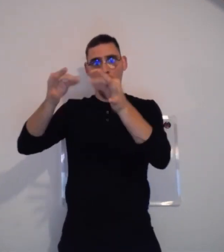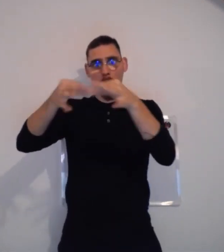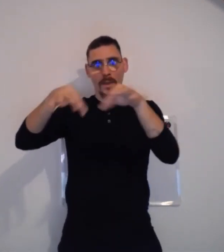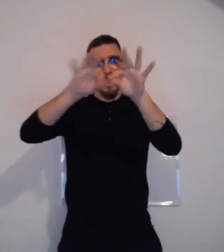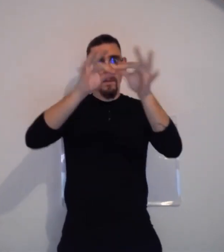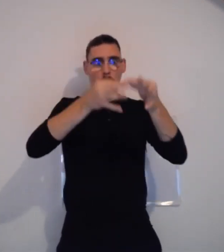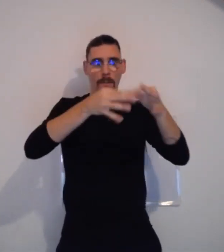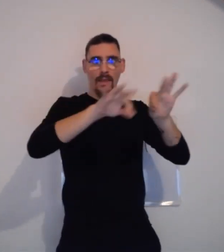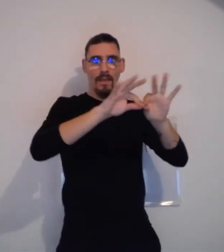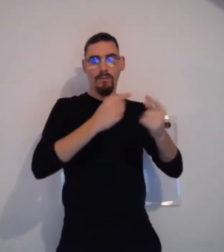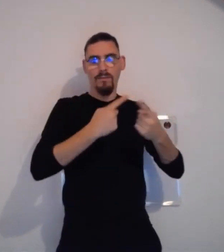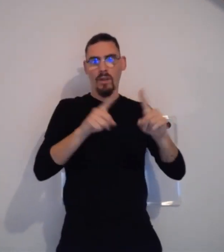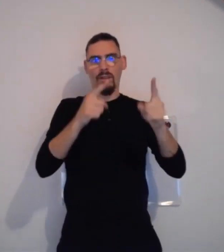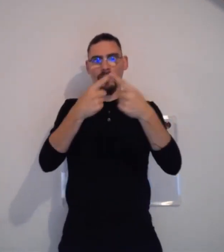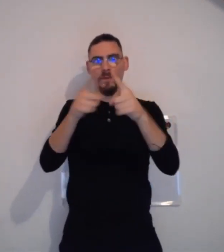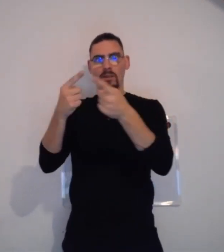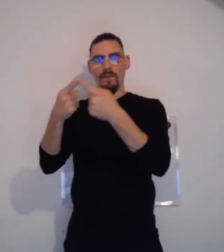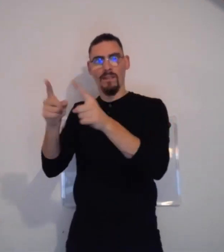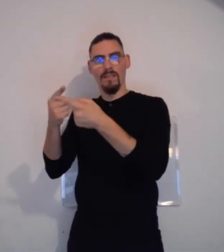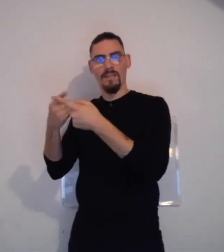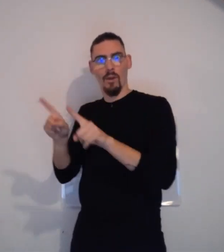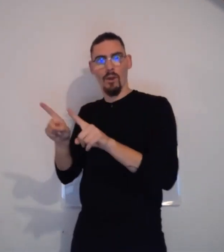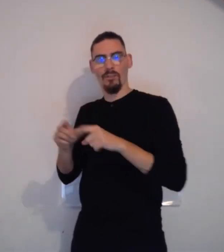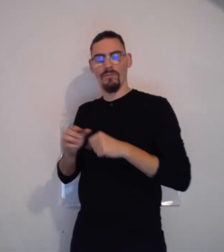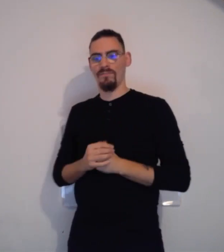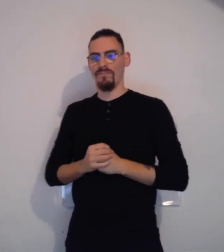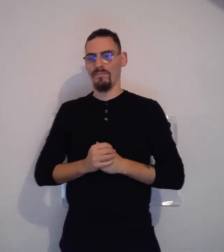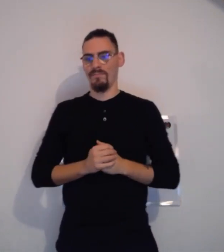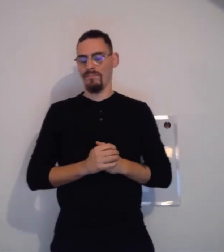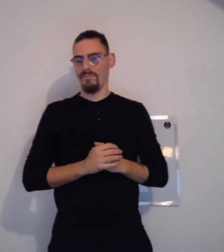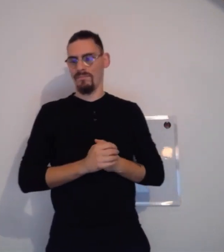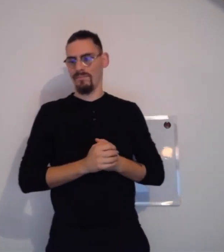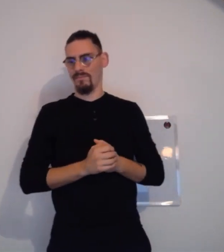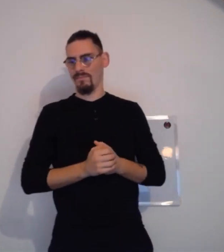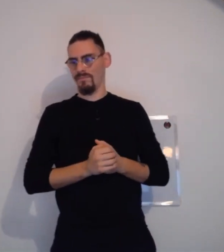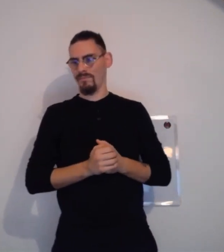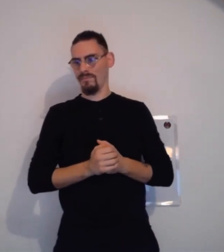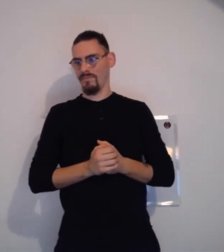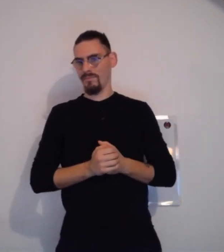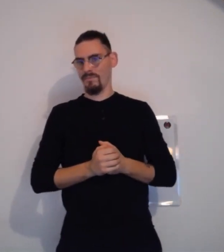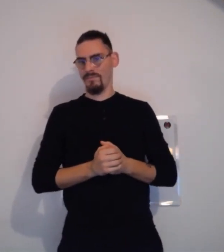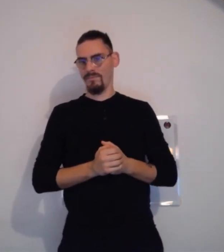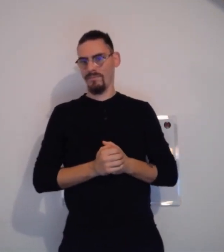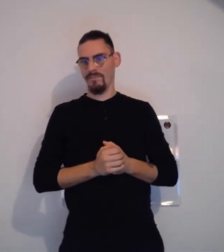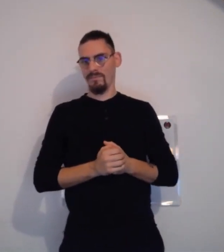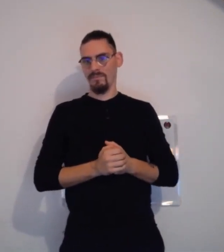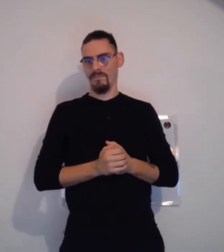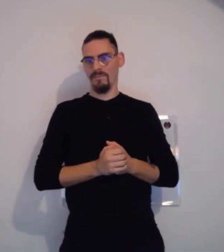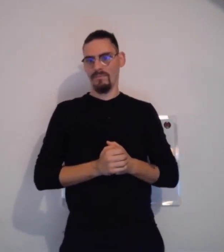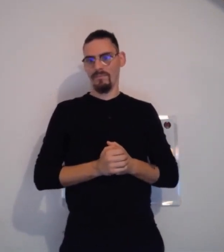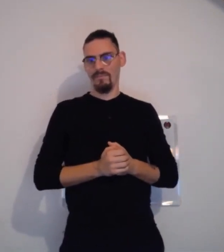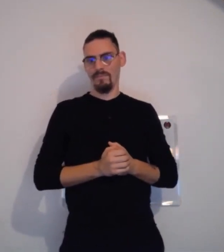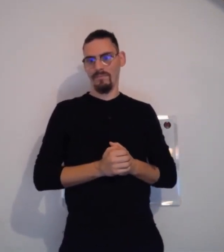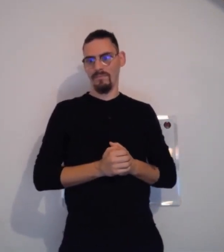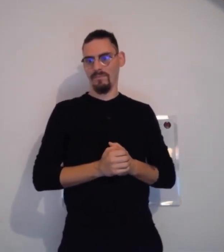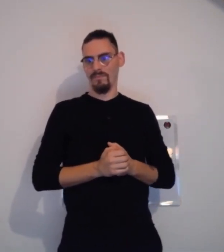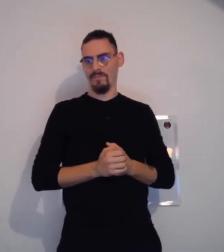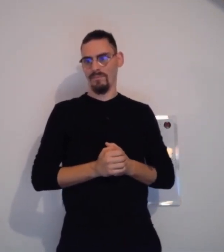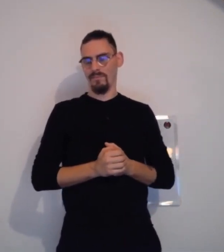mais il sera différent. e », ils vont faire un crochet avec leurs doigts au niveau du nez. Donc, on peut voir des différences au niveau de la langue des signes